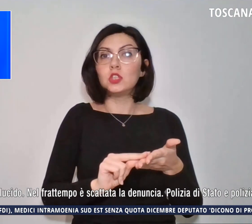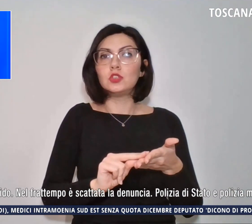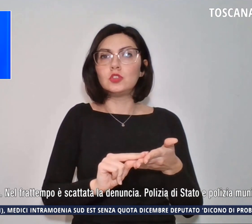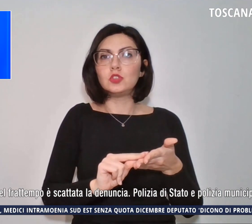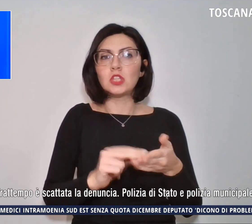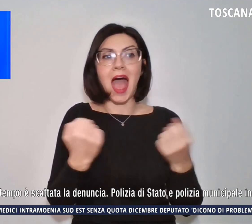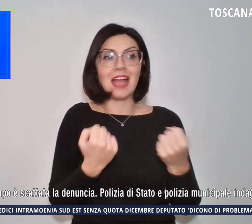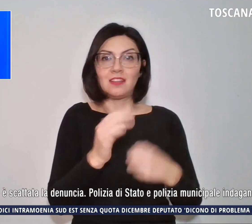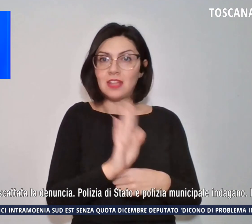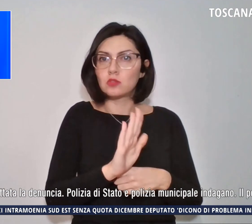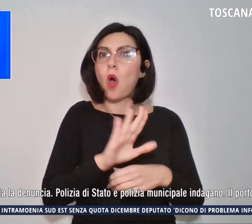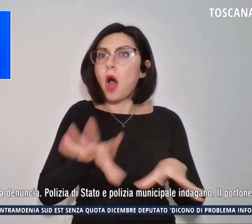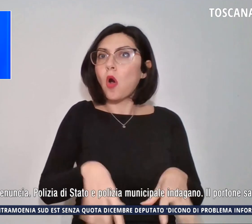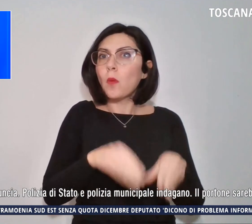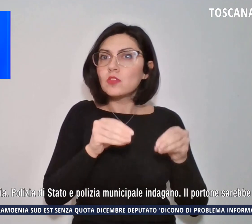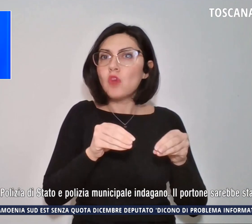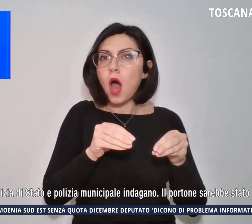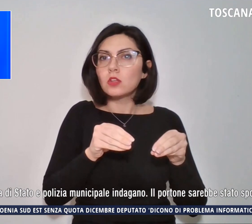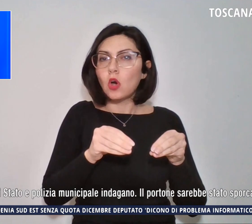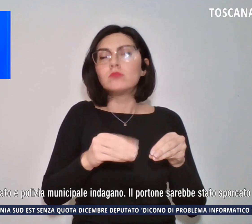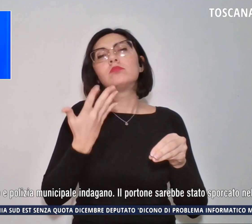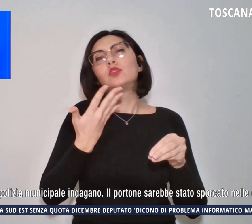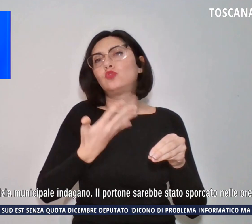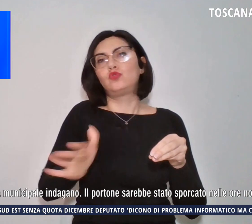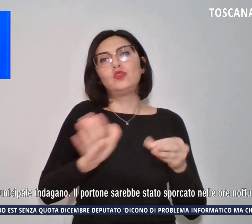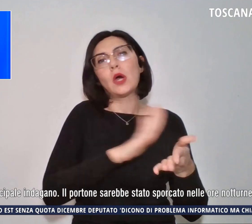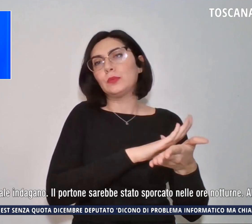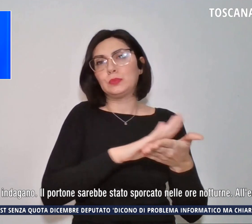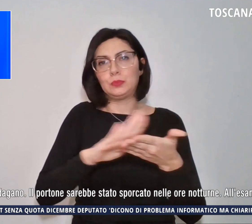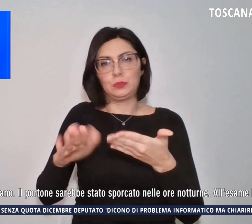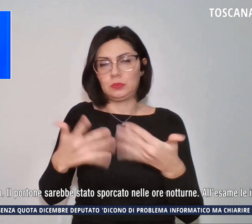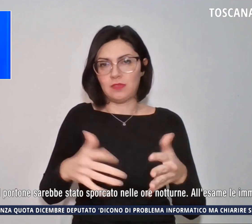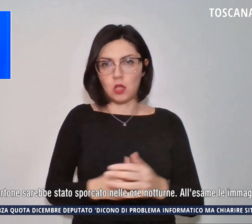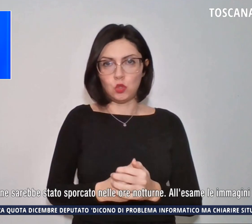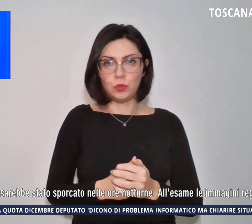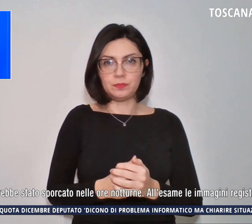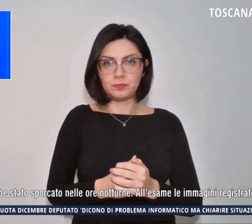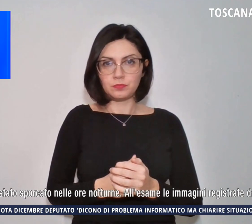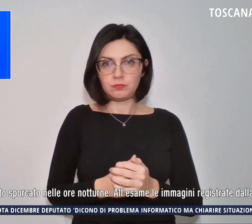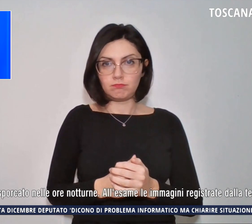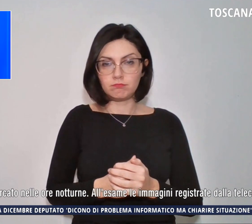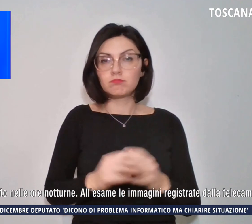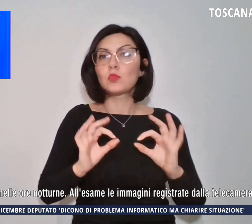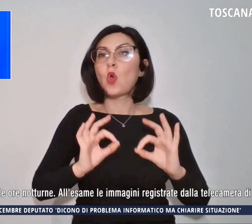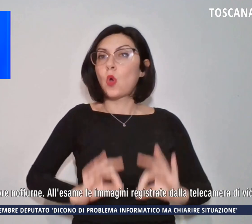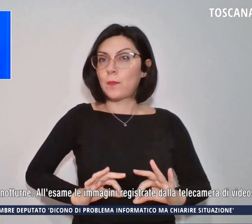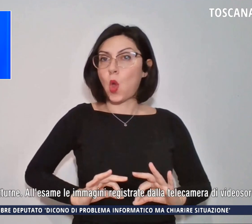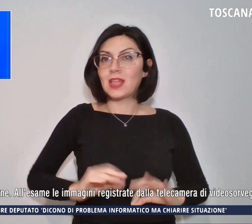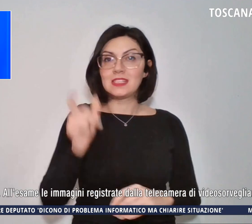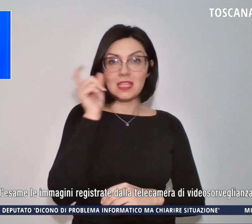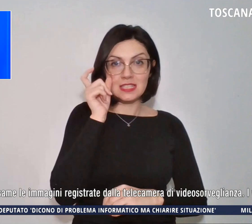attività tutto era però già stato tirato a lucido. Polizia di Stato e Polizia